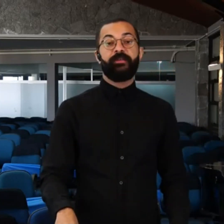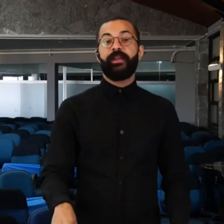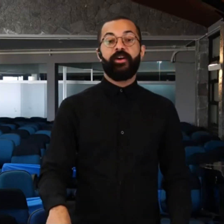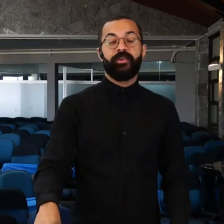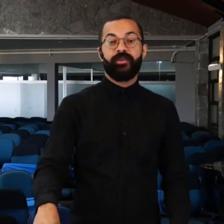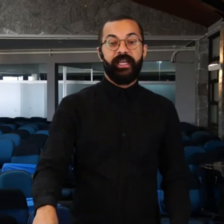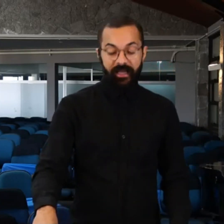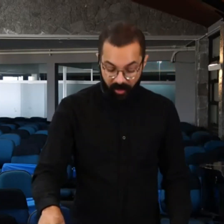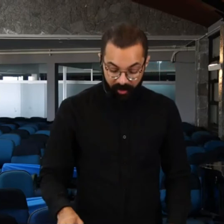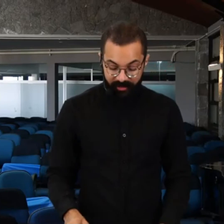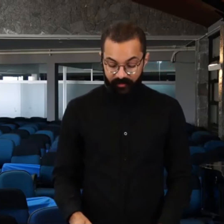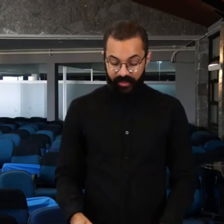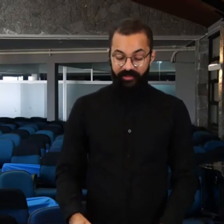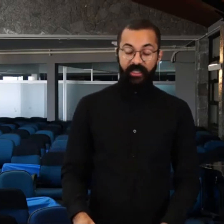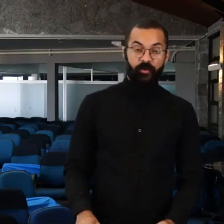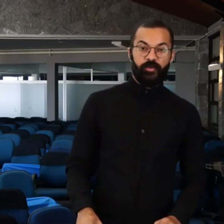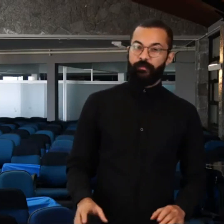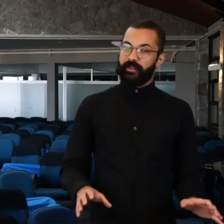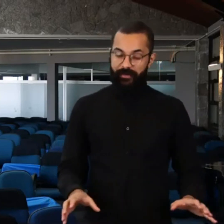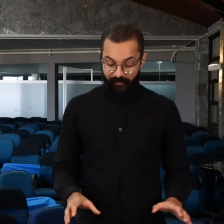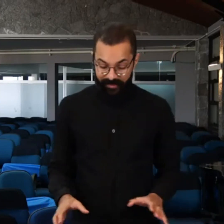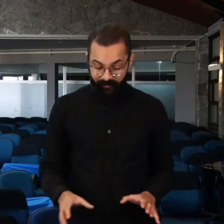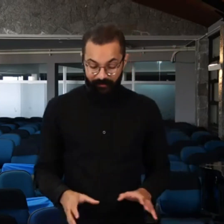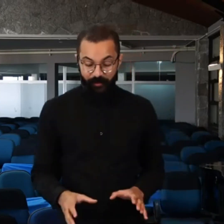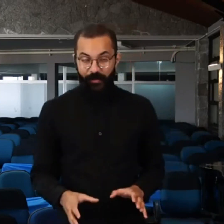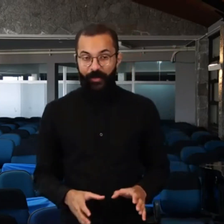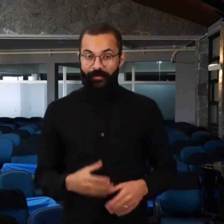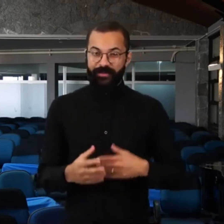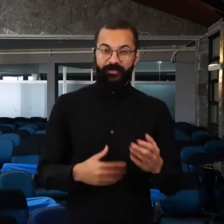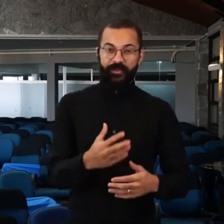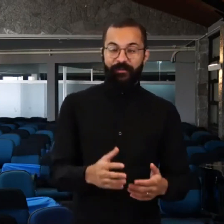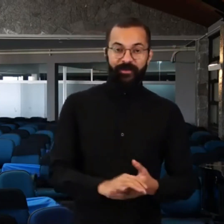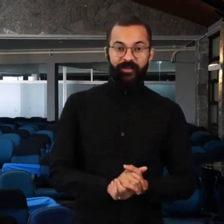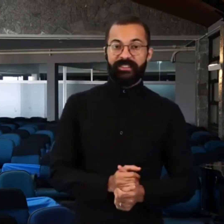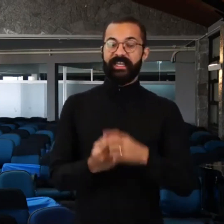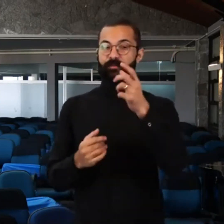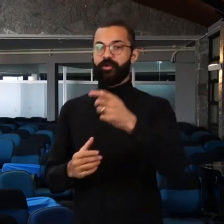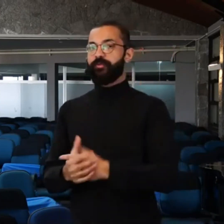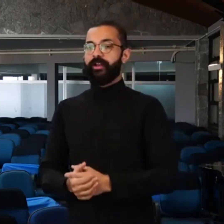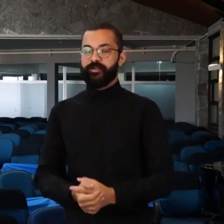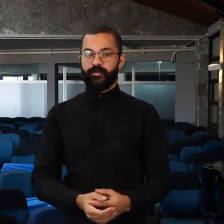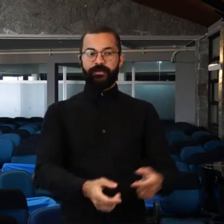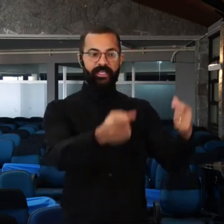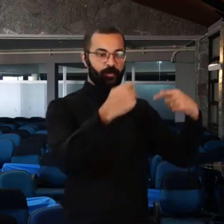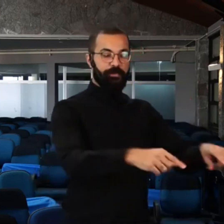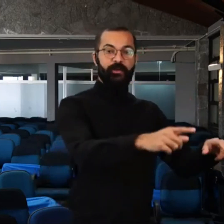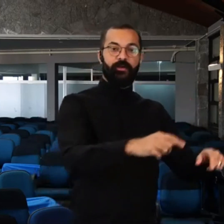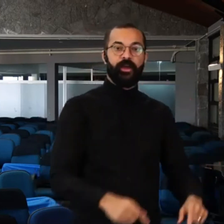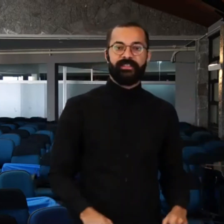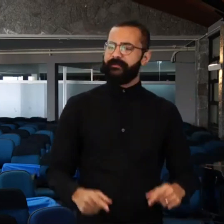melhor do que o dele. Ó Deus, eu acho que o seu plano para a minha vida não está muito bom, não. Eu preciso te dar uma ajudinha. Seria muito melhor se o senhor me desse um emprego agora. Seria